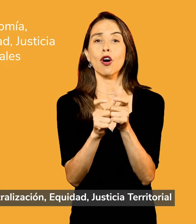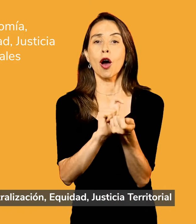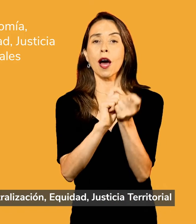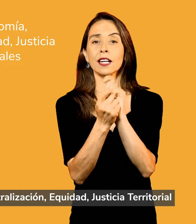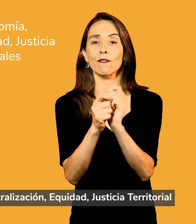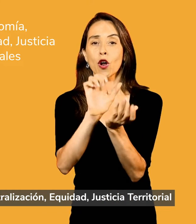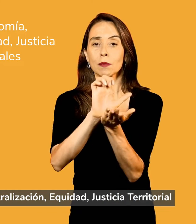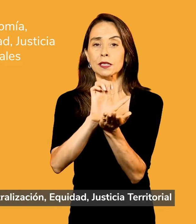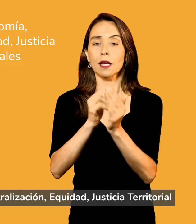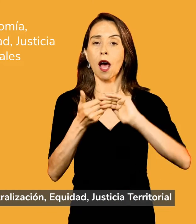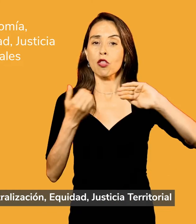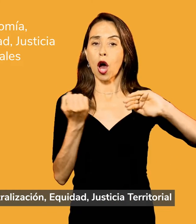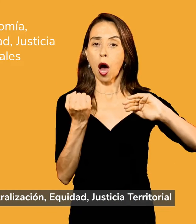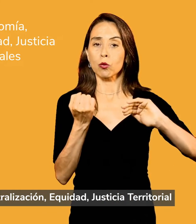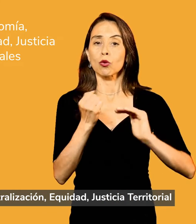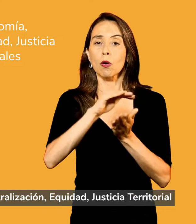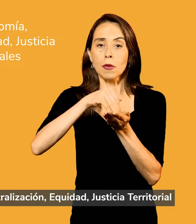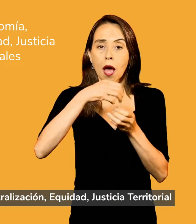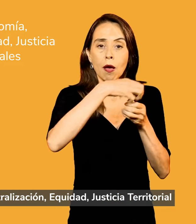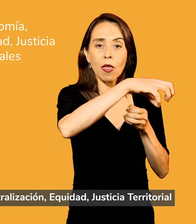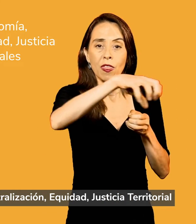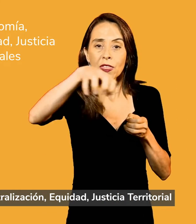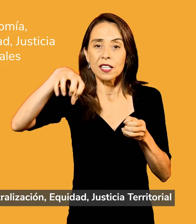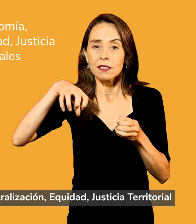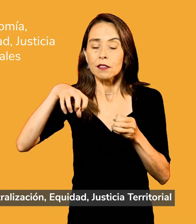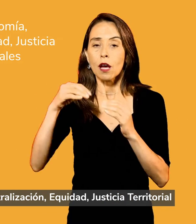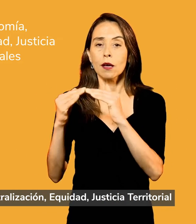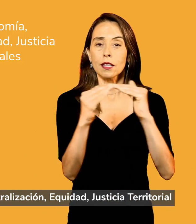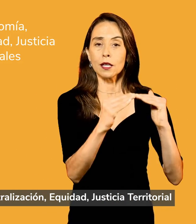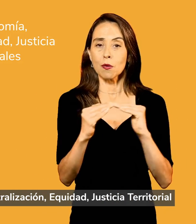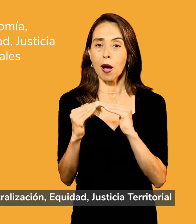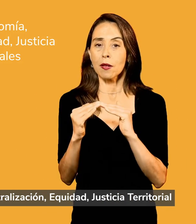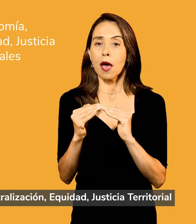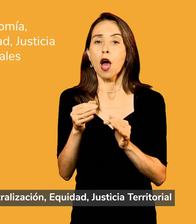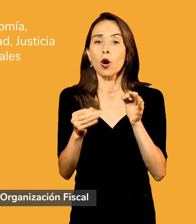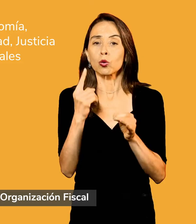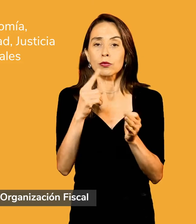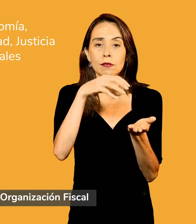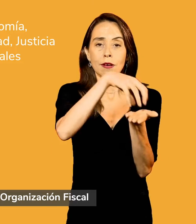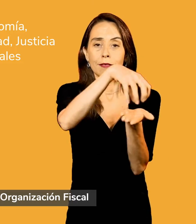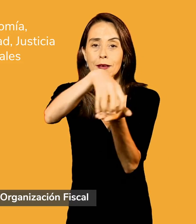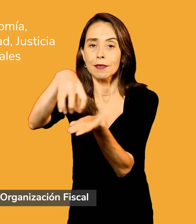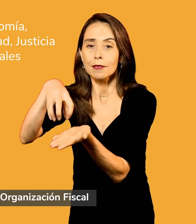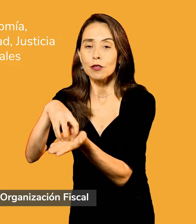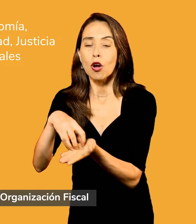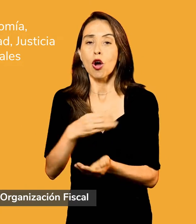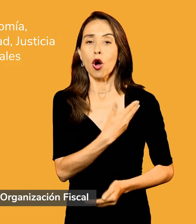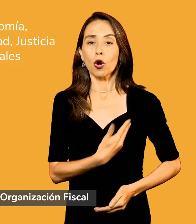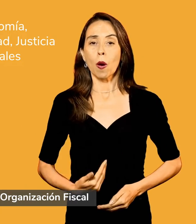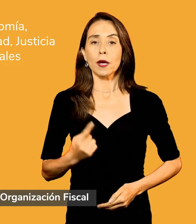Autonomía, Descentralización, Equidad, Justicia Territorial, Gobiernos Locales y Organización Fiscal.